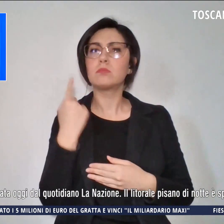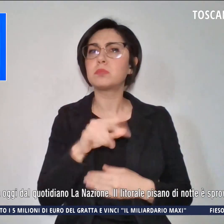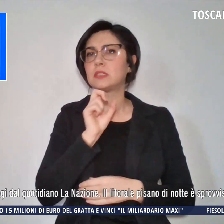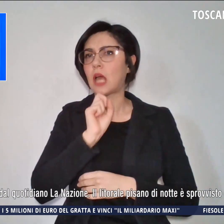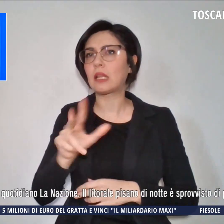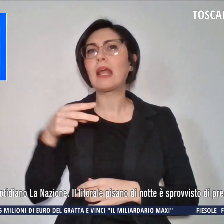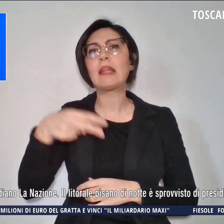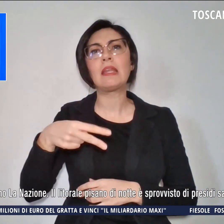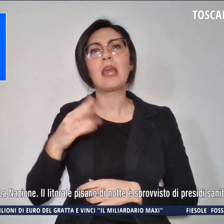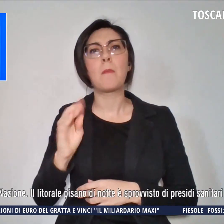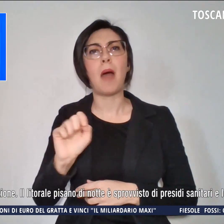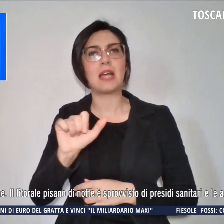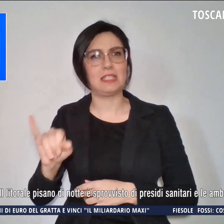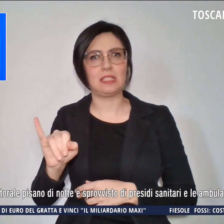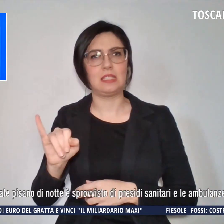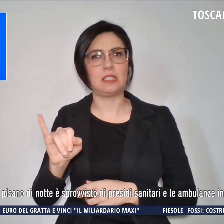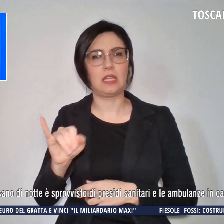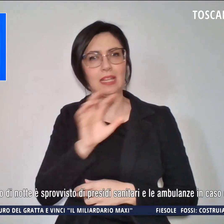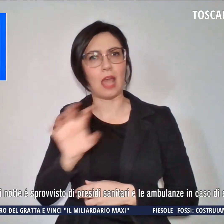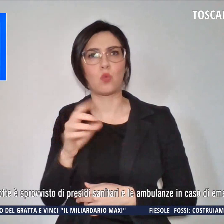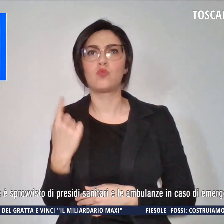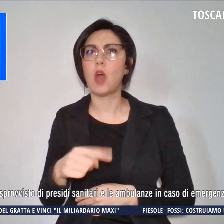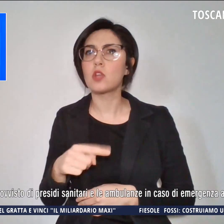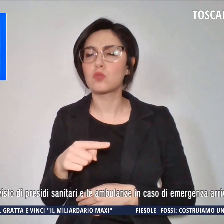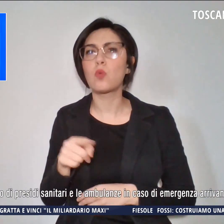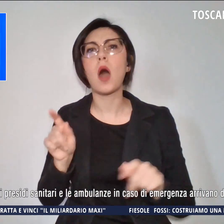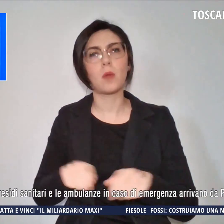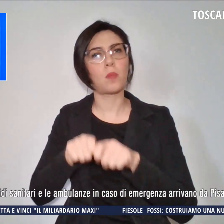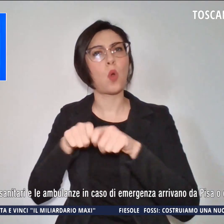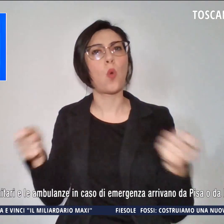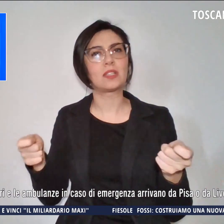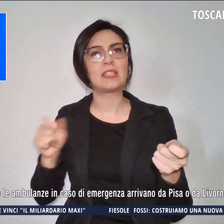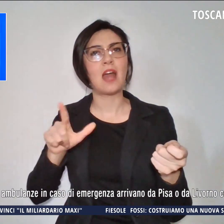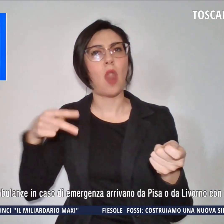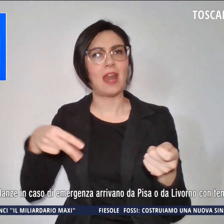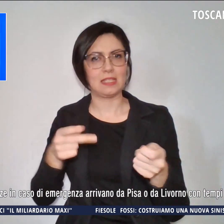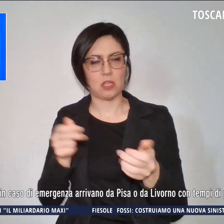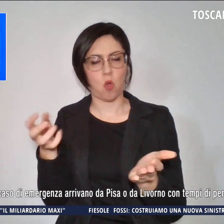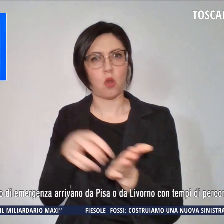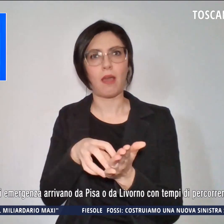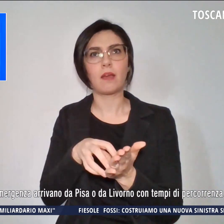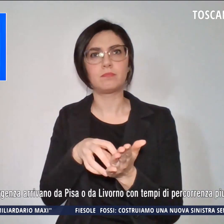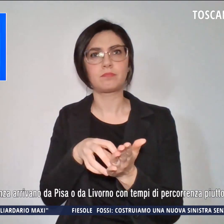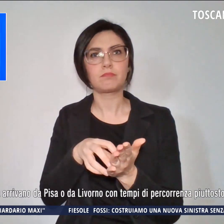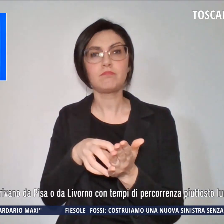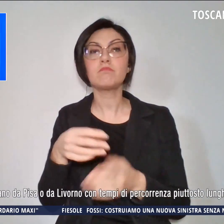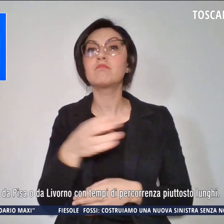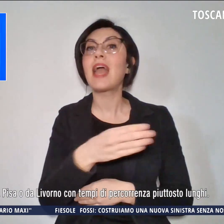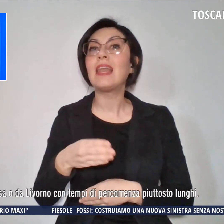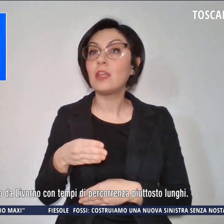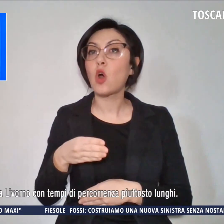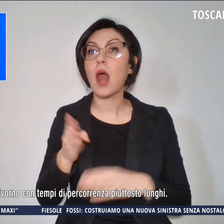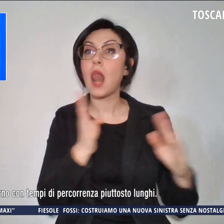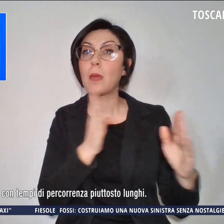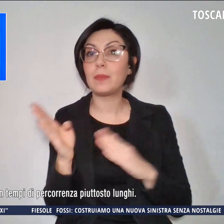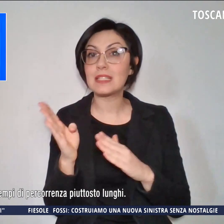Bassi, riportata oggi dal quotidiano La Nazione. Il litorale pisano di